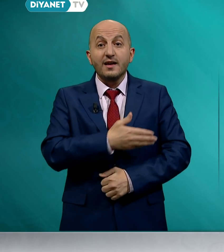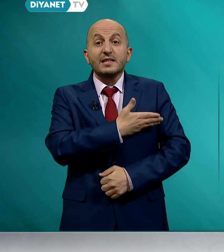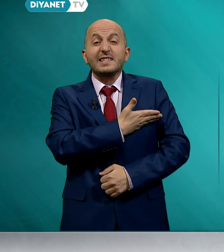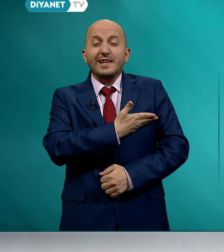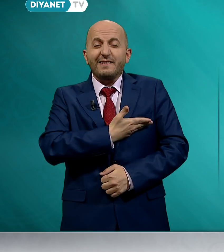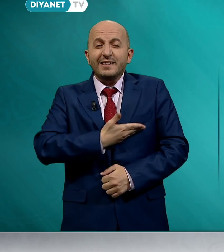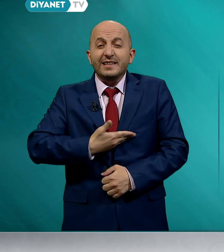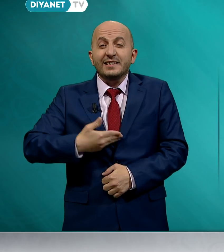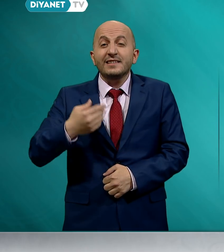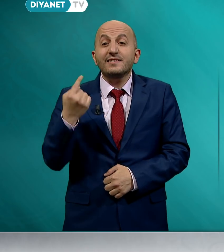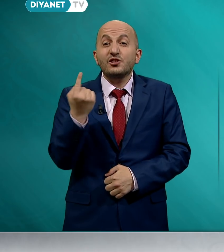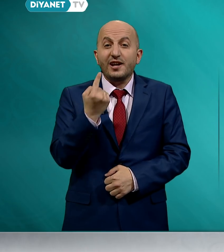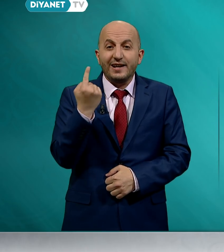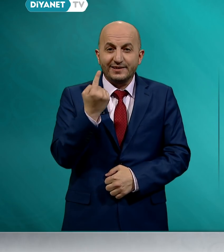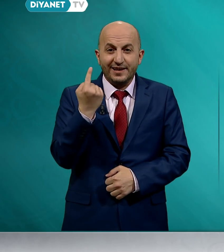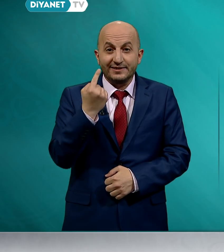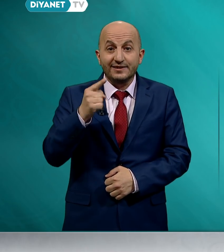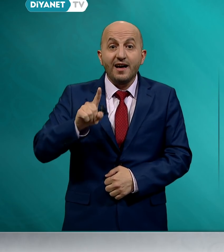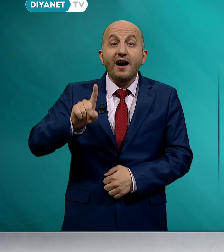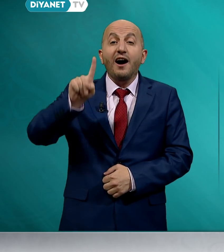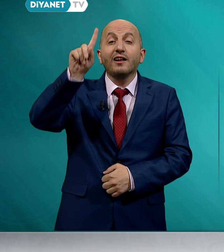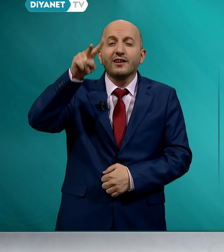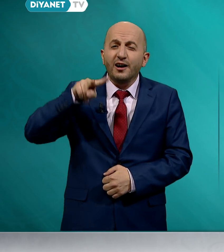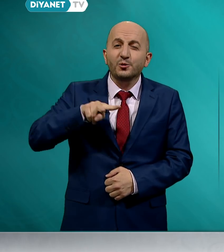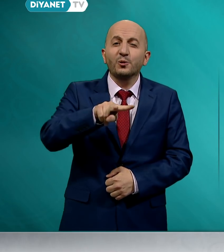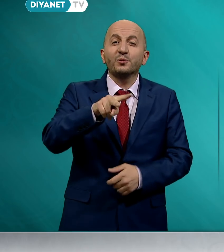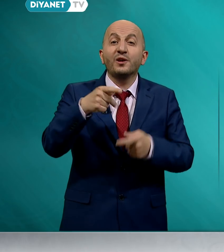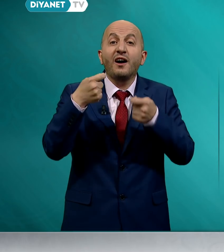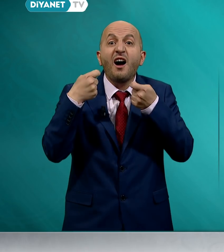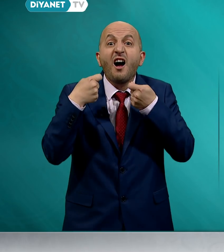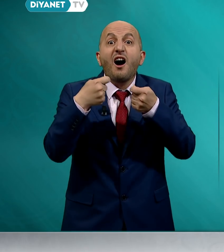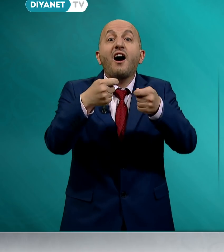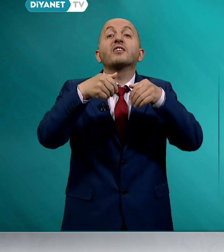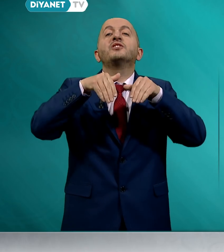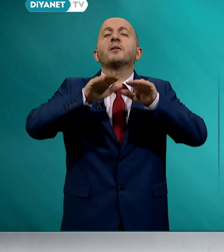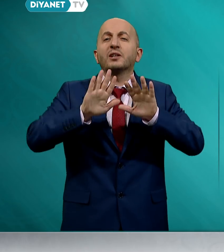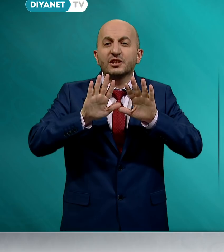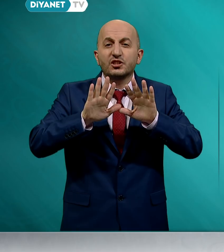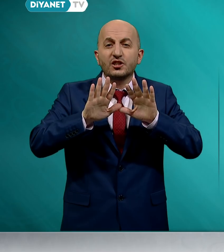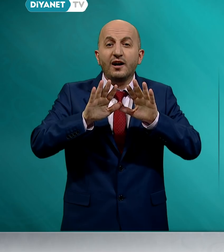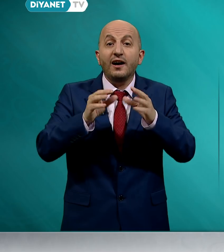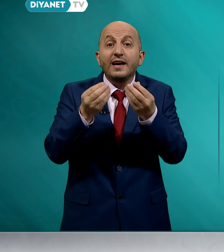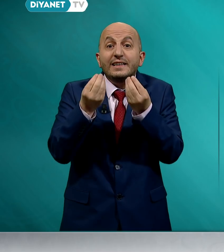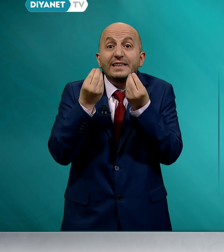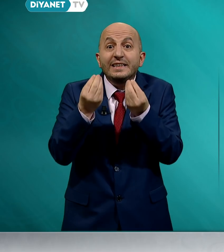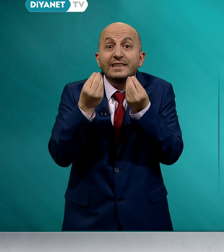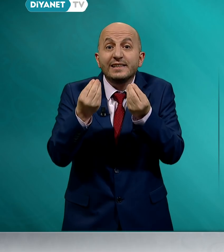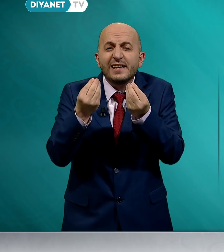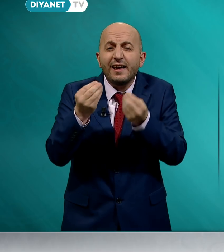Sevdiğiniz şeylerden Allah yolunda harcamadıkça iyiliğe